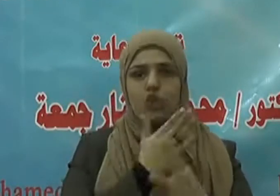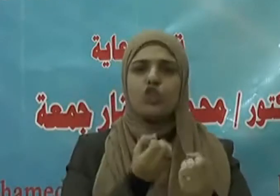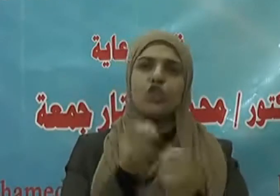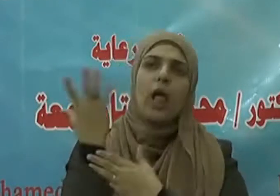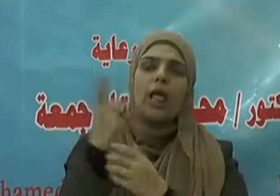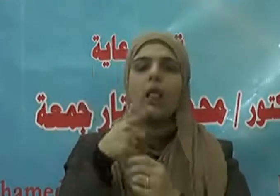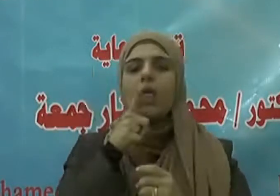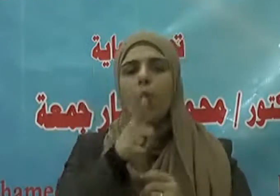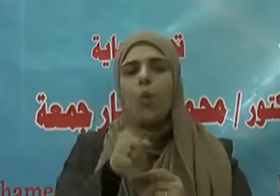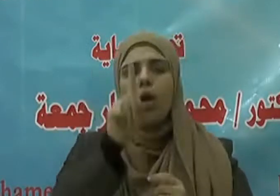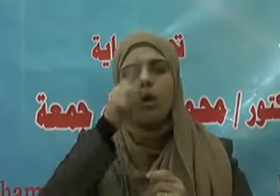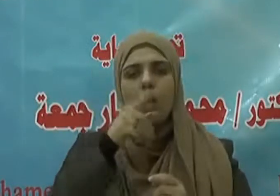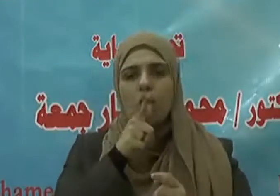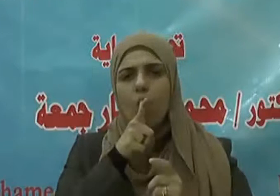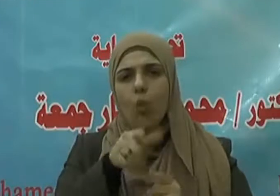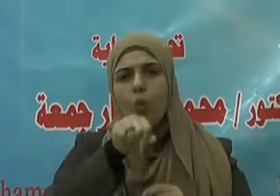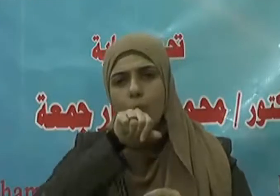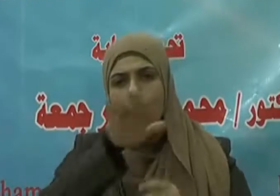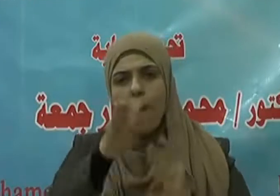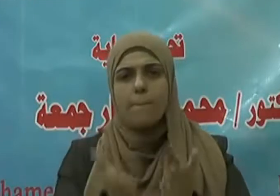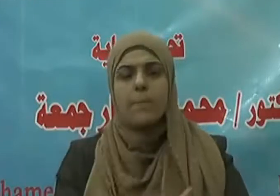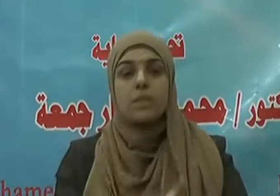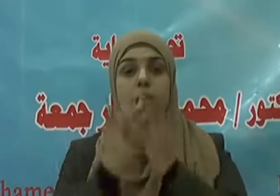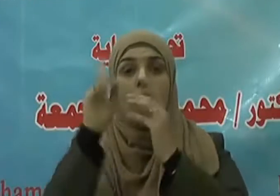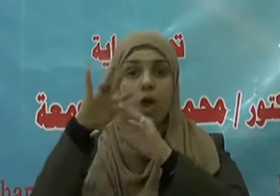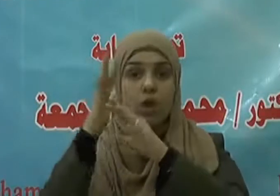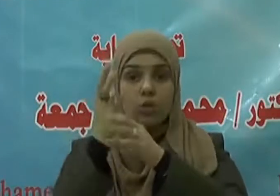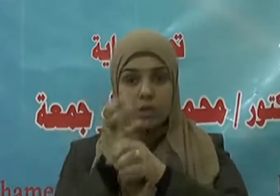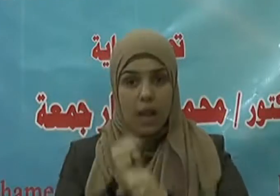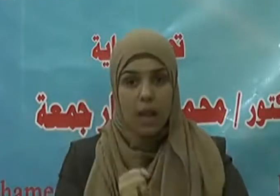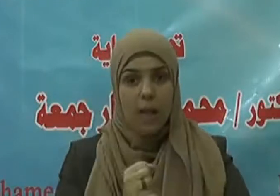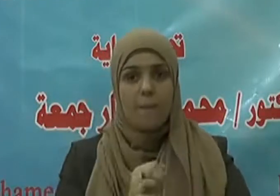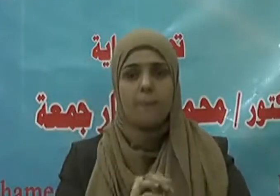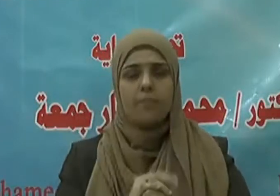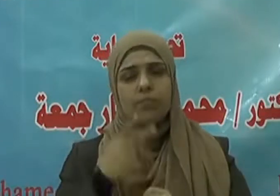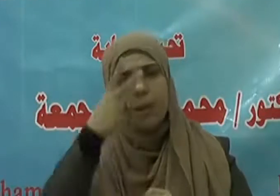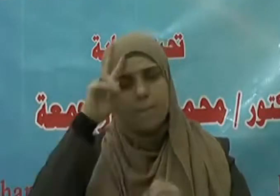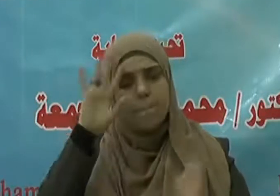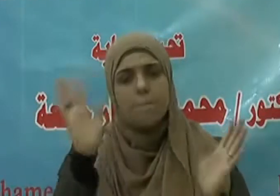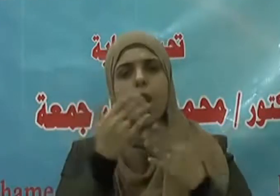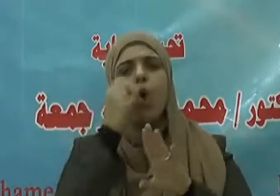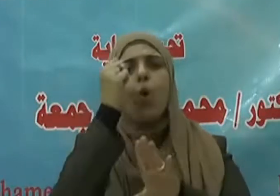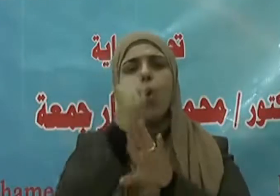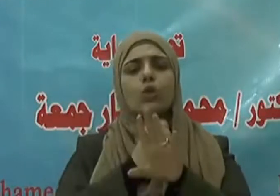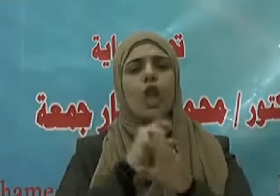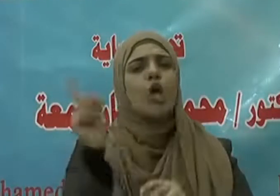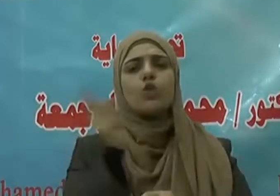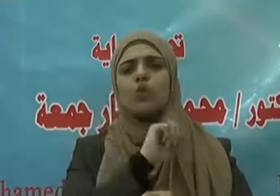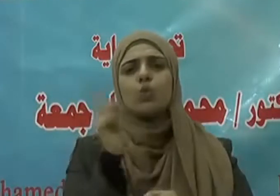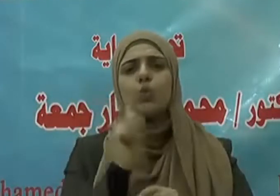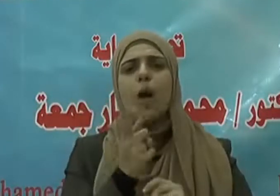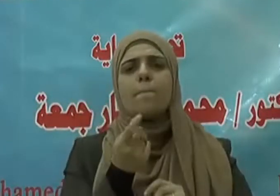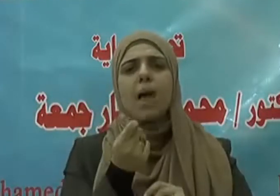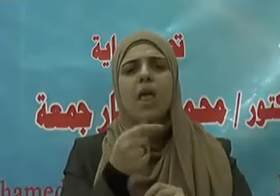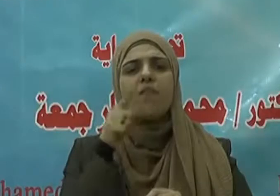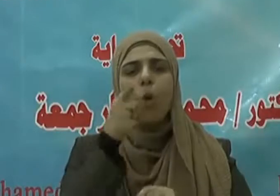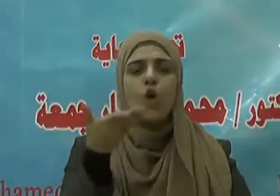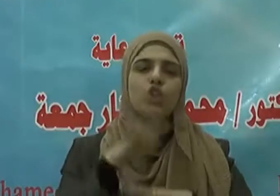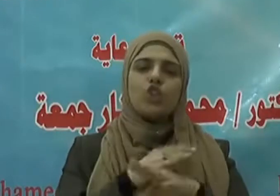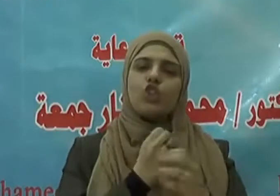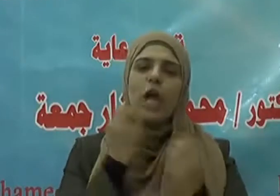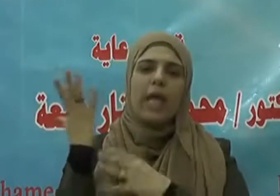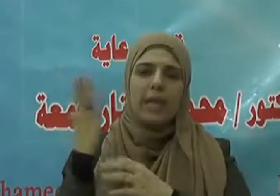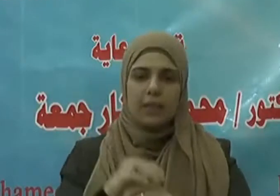وهي صورة من صور الأخذ بالأسباب التي أمر بها ديننا الحنيف